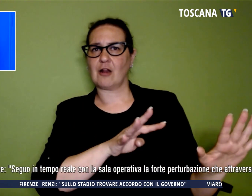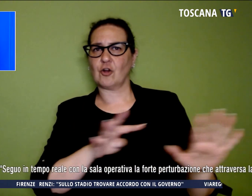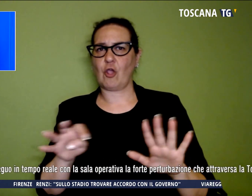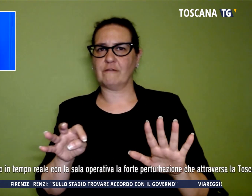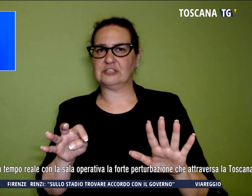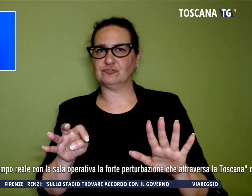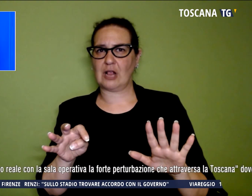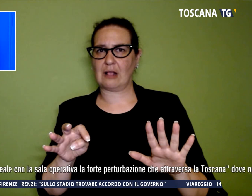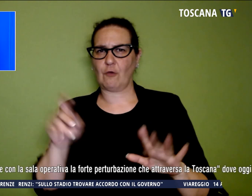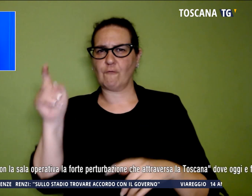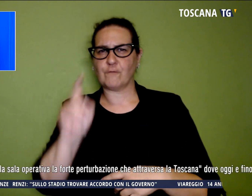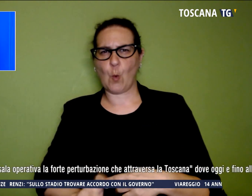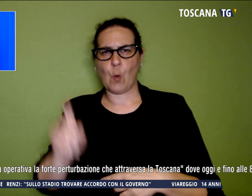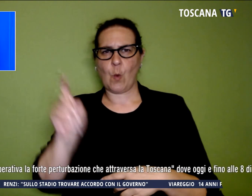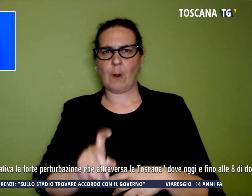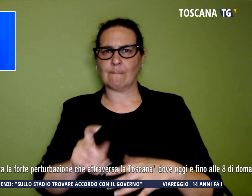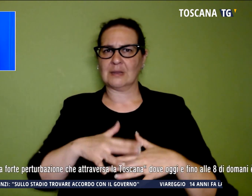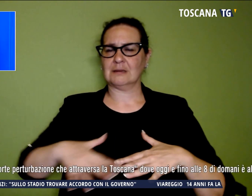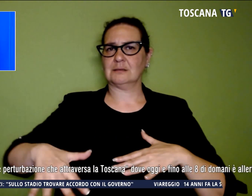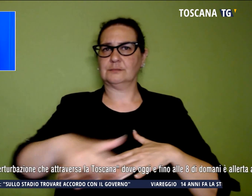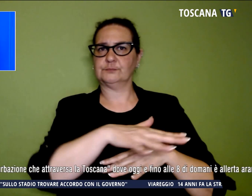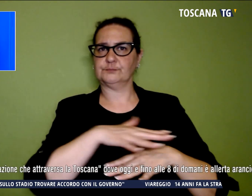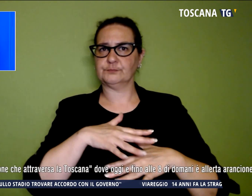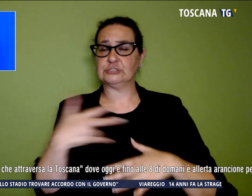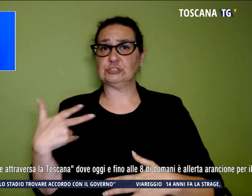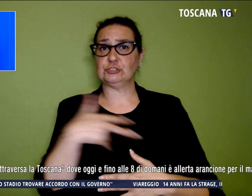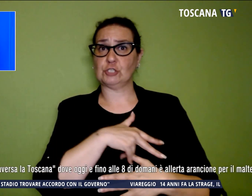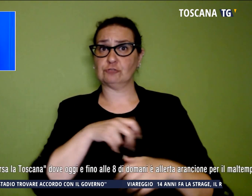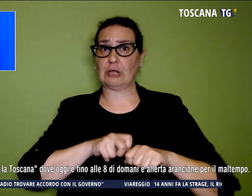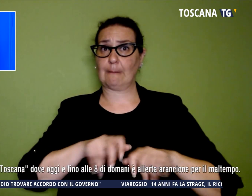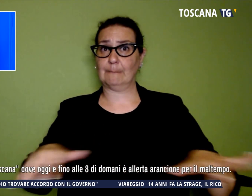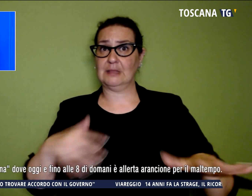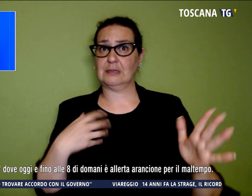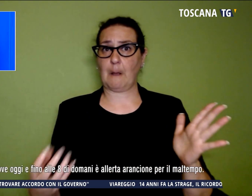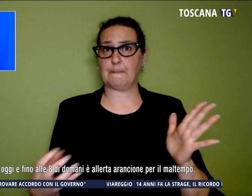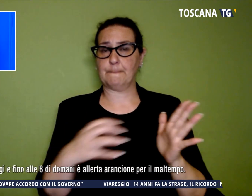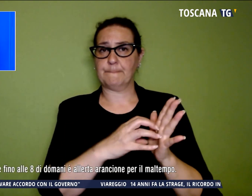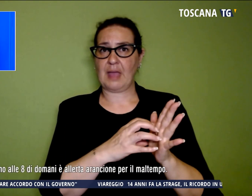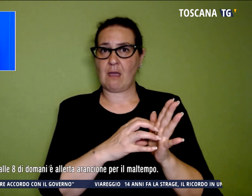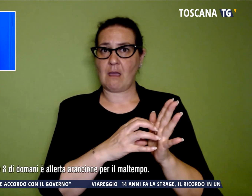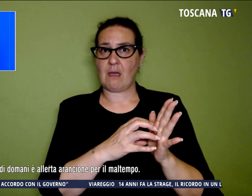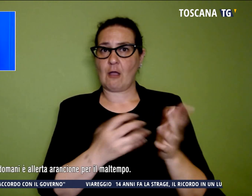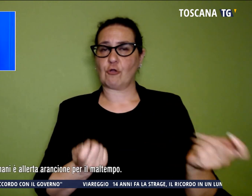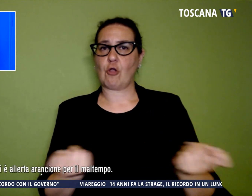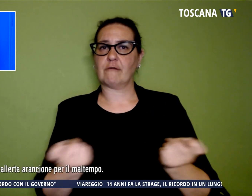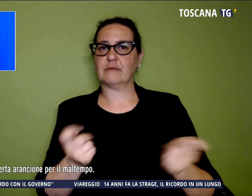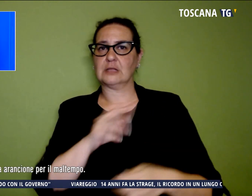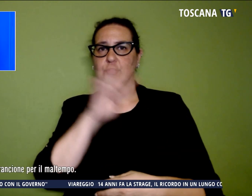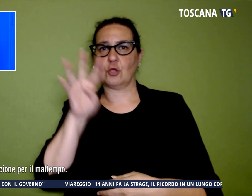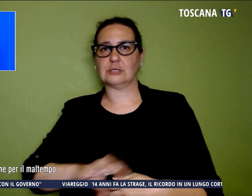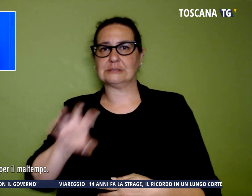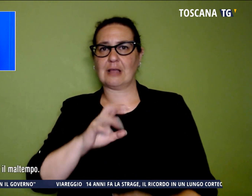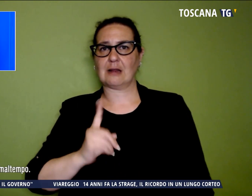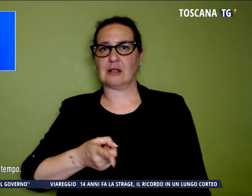la zona. Lo ha scritto sui social il governatore della Toscana, Gianni, che ha aggiunto